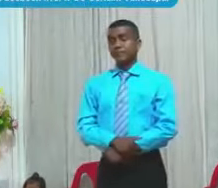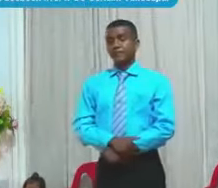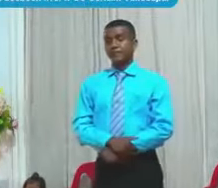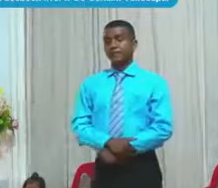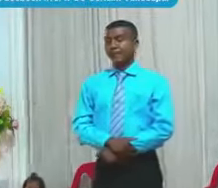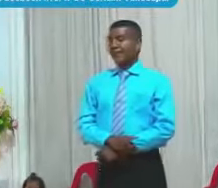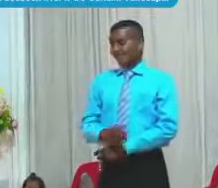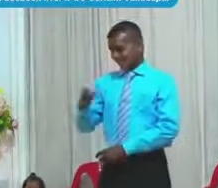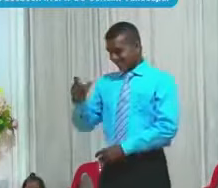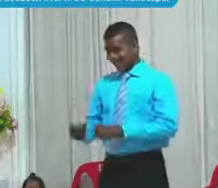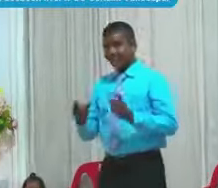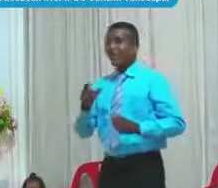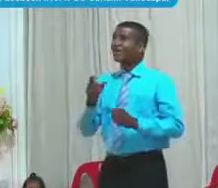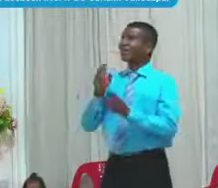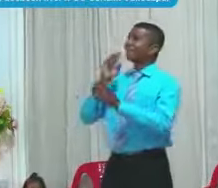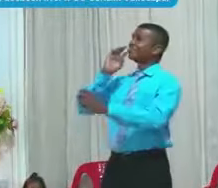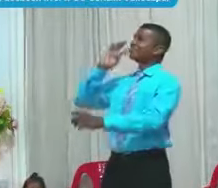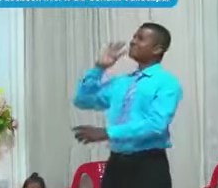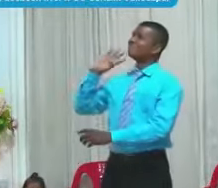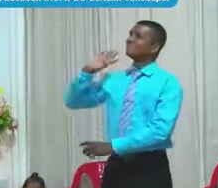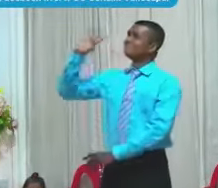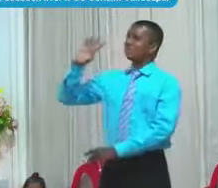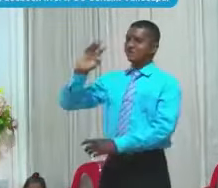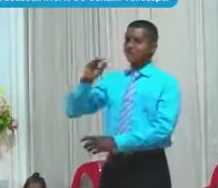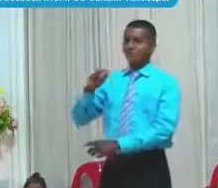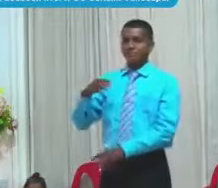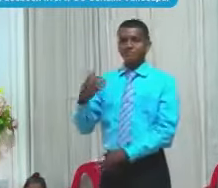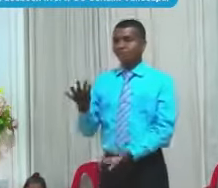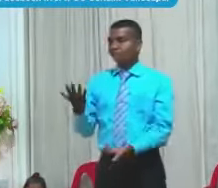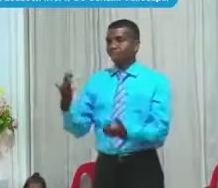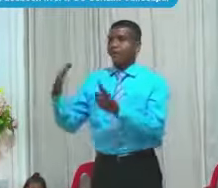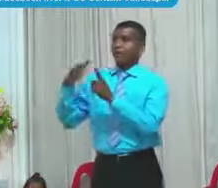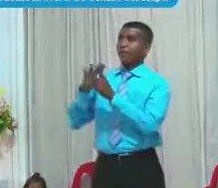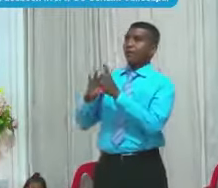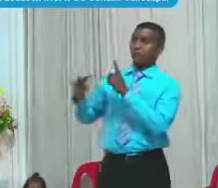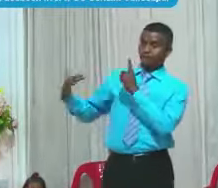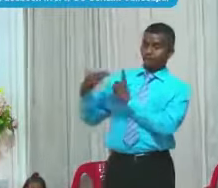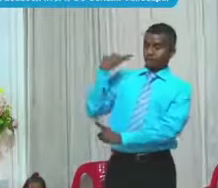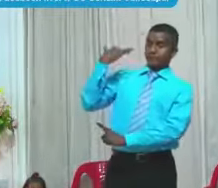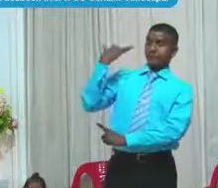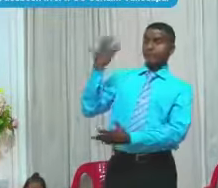hombre Contra Dios Y causarse Un daño La Biblia La dice Que